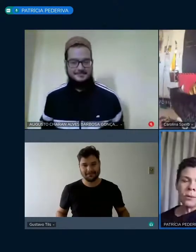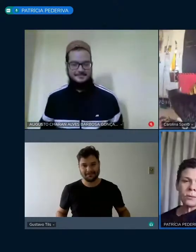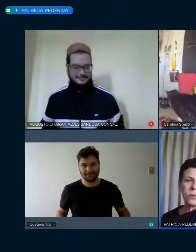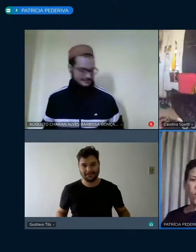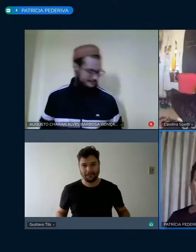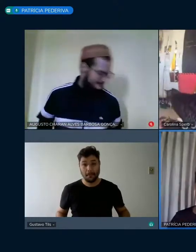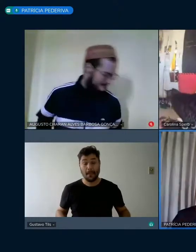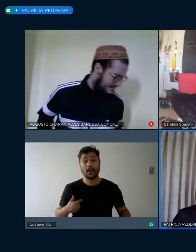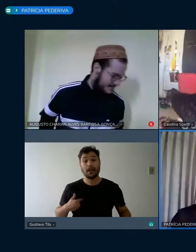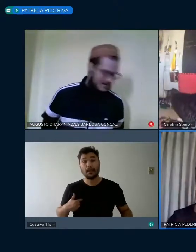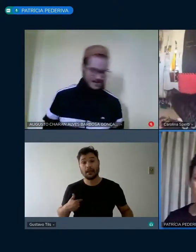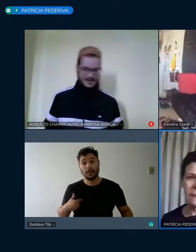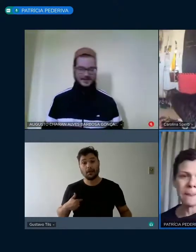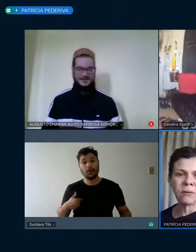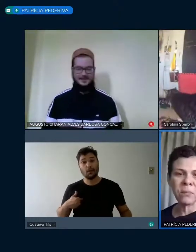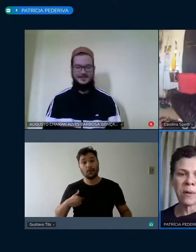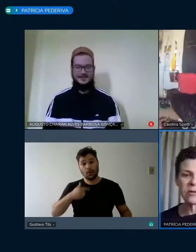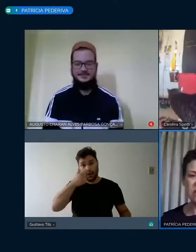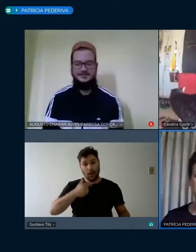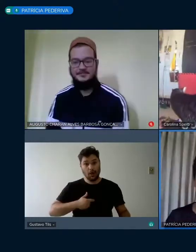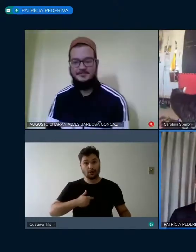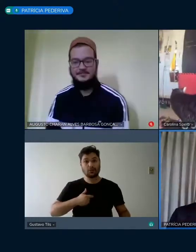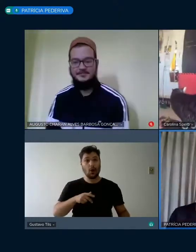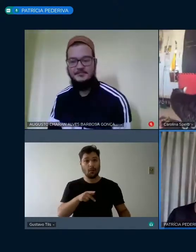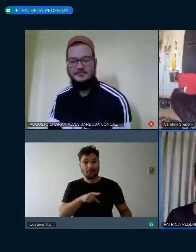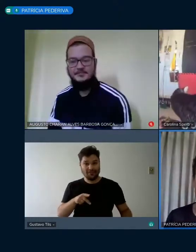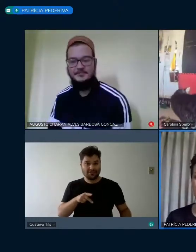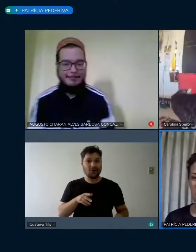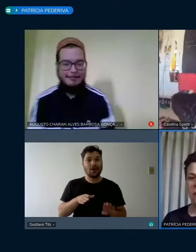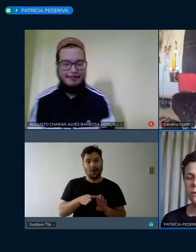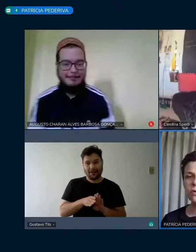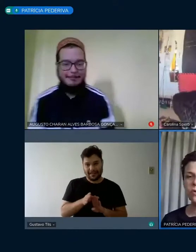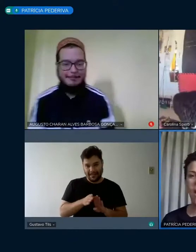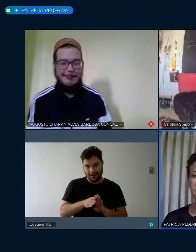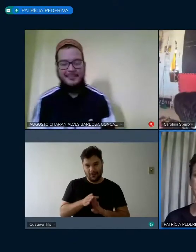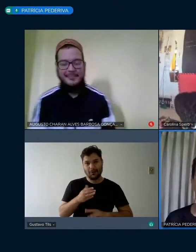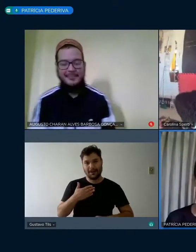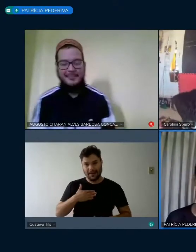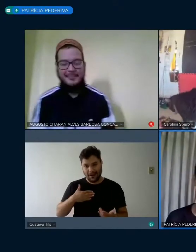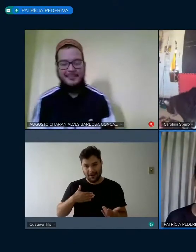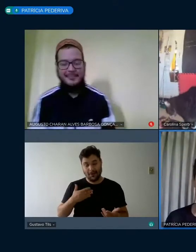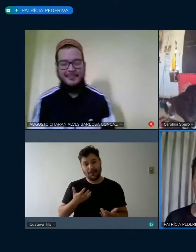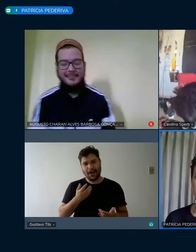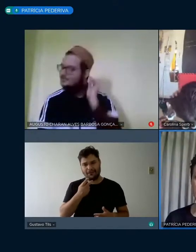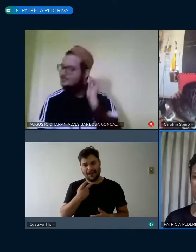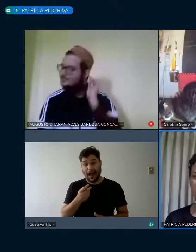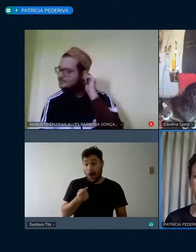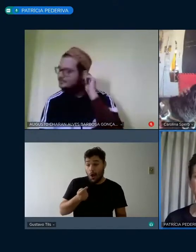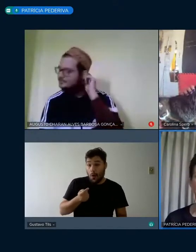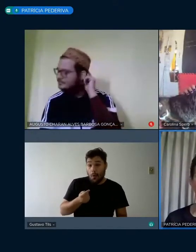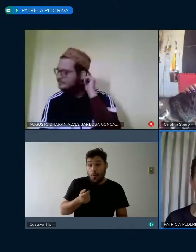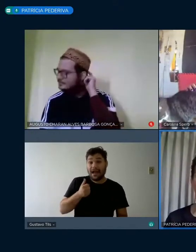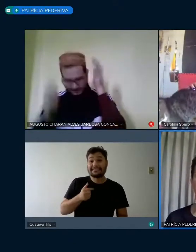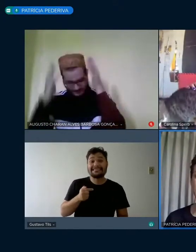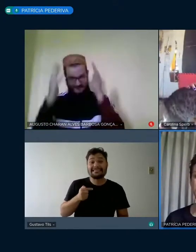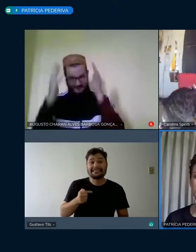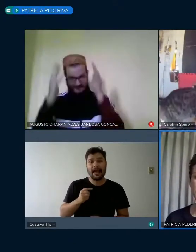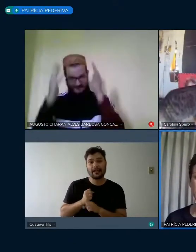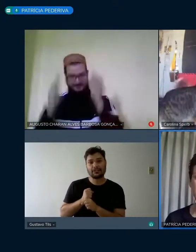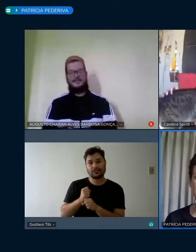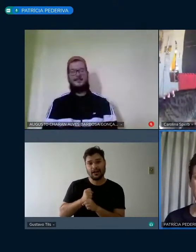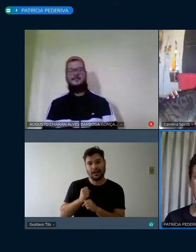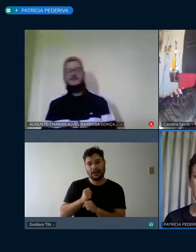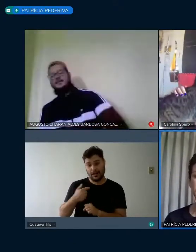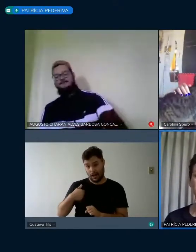eu como orientadora eu não posso deixar de falar dos quase sete anos que convivi junto com